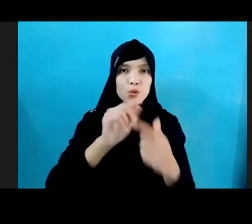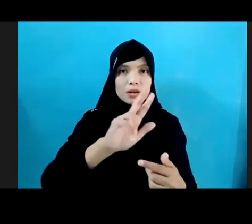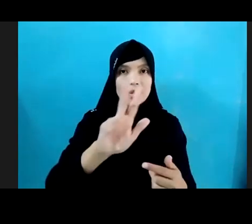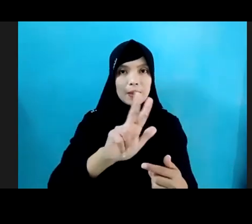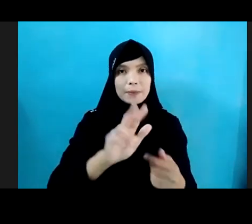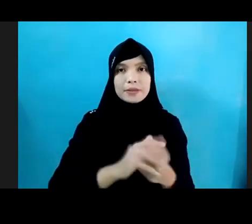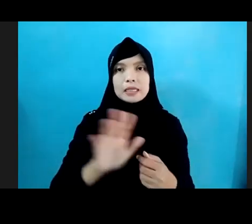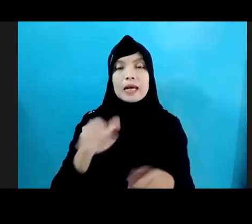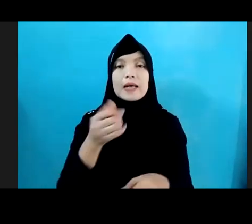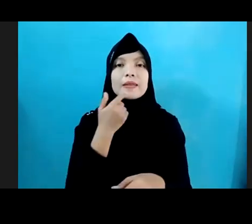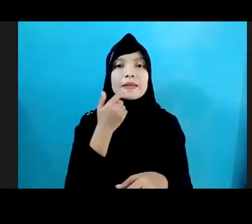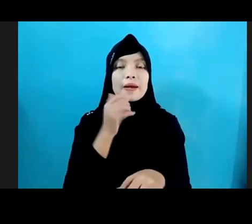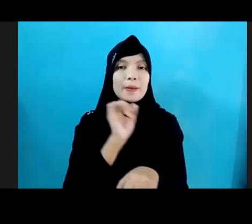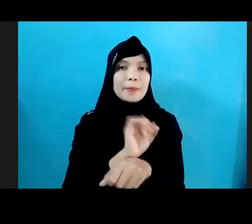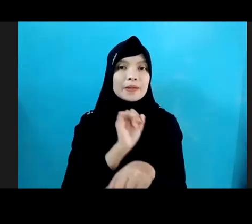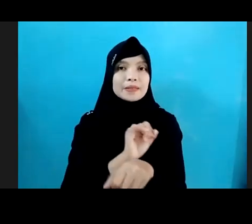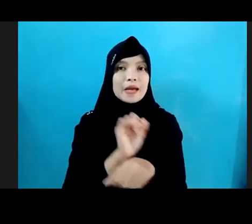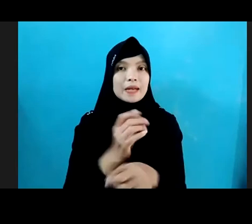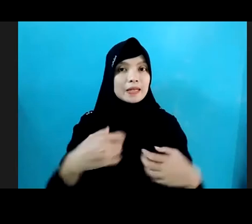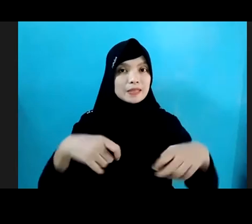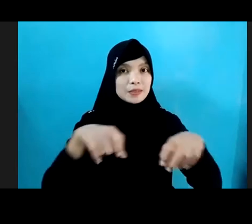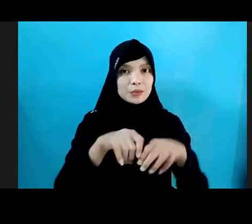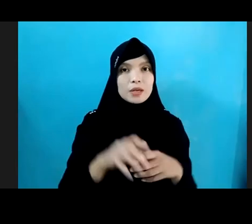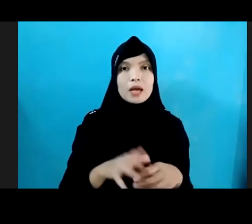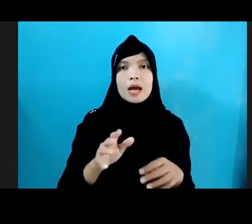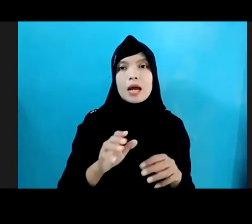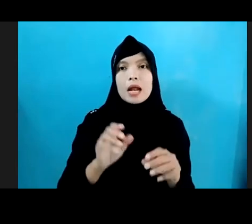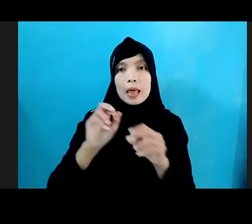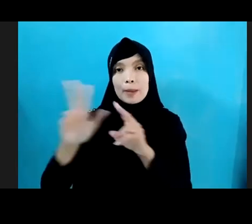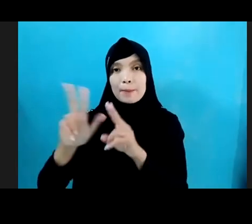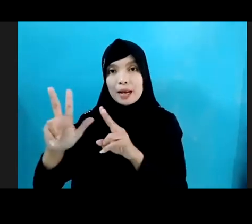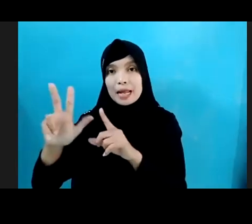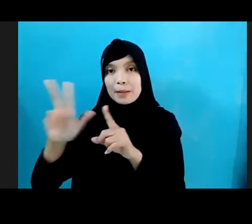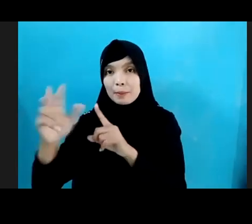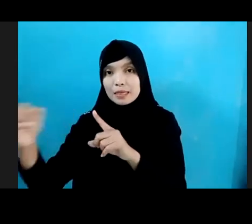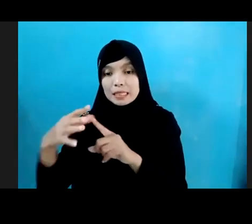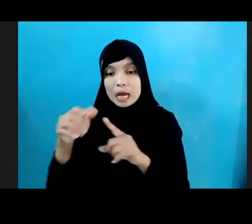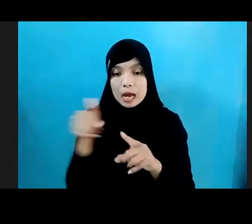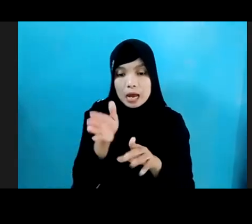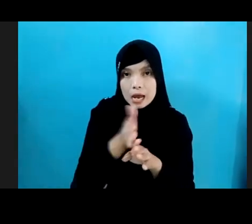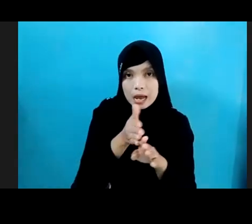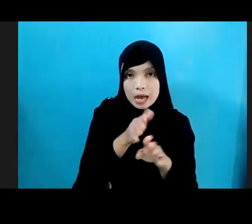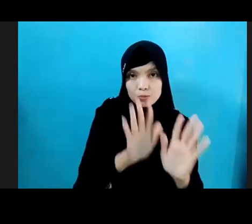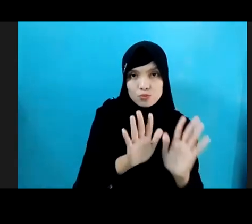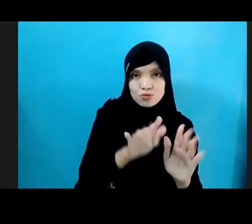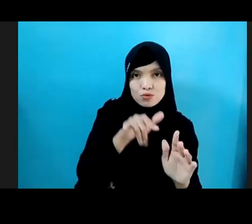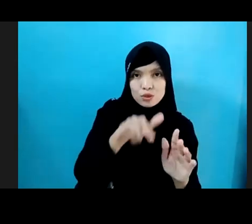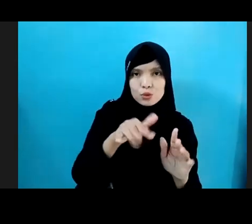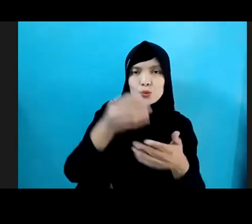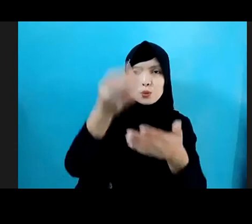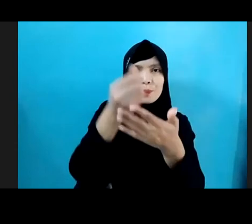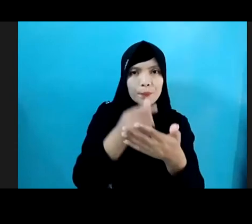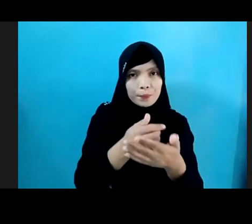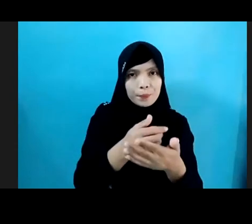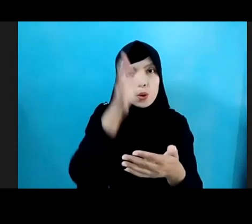Pekerjaan Yang Layak Ada Sepuluh Dari Delapan Belas Responden Menyatakan Bahwa Pendapatan Orang Tuanya Menurun